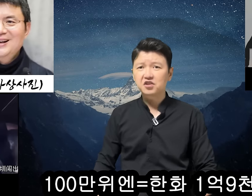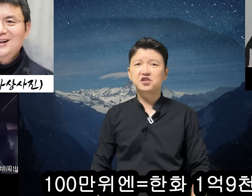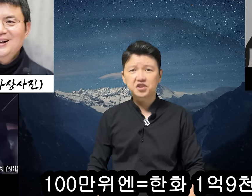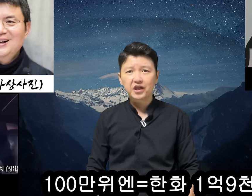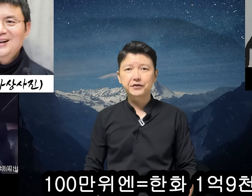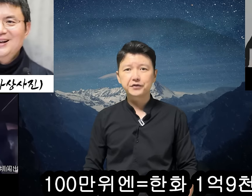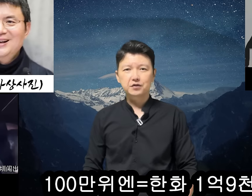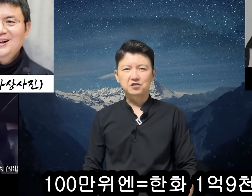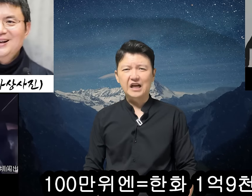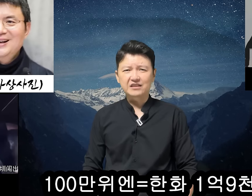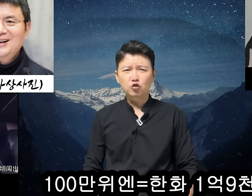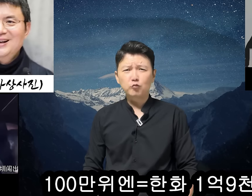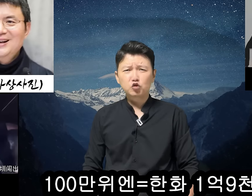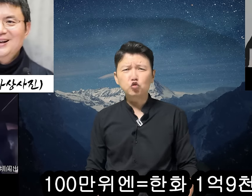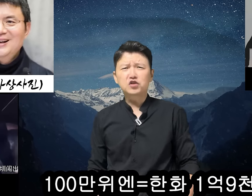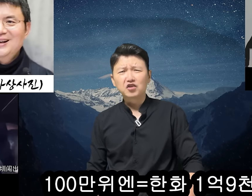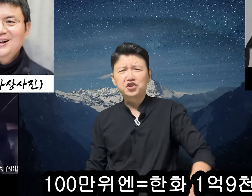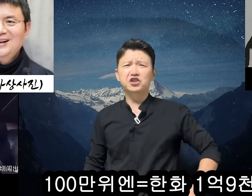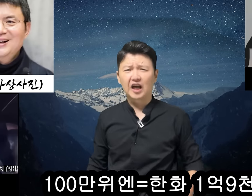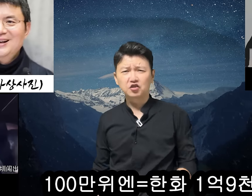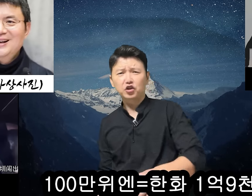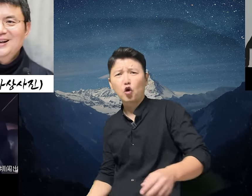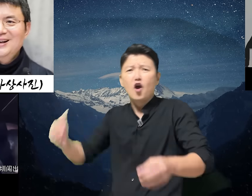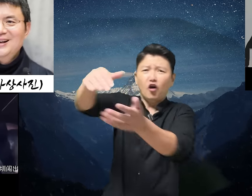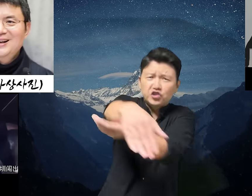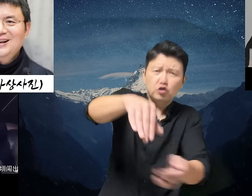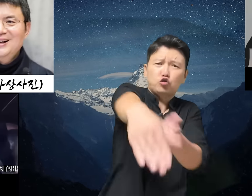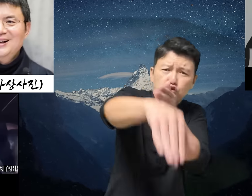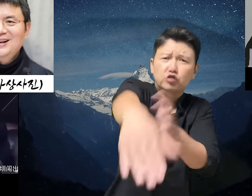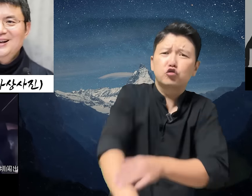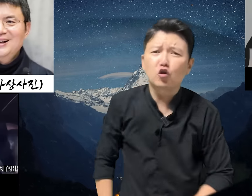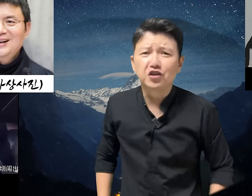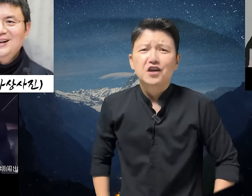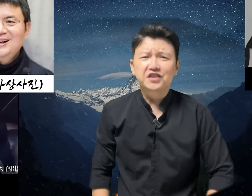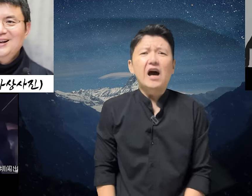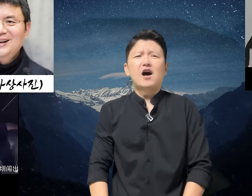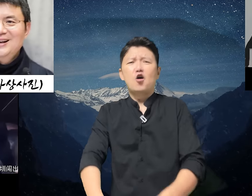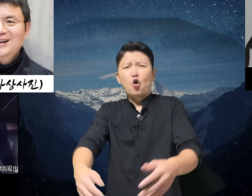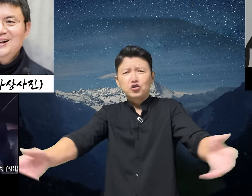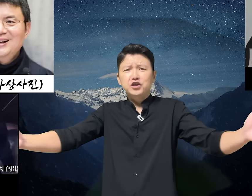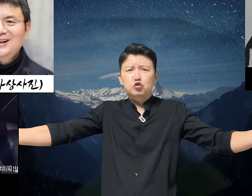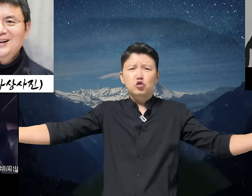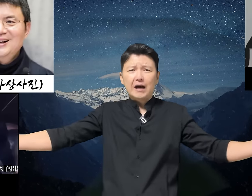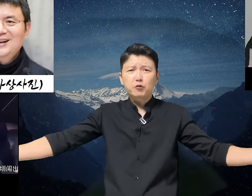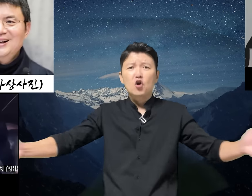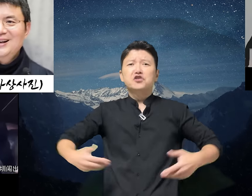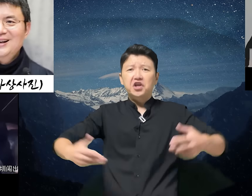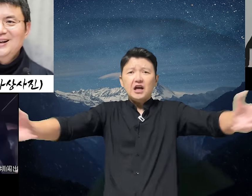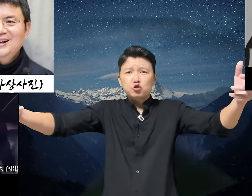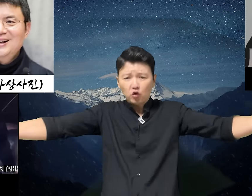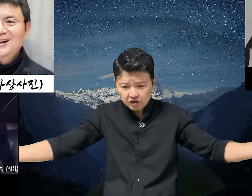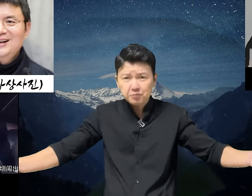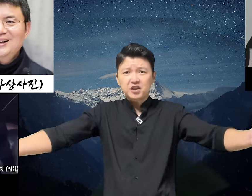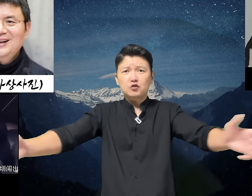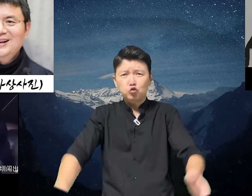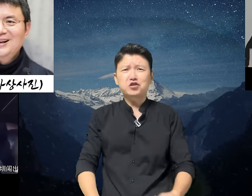있으신가요? 그 사장놈은 뚜청이 싫다는데도 억지로 쑤셔주고는 자 오늘 이 술값도 제가 쏘겠습니다 뚜청